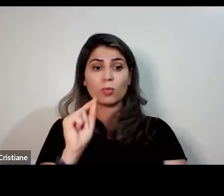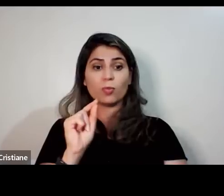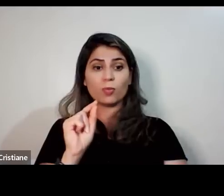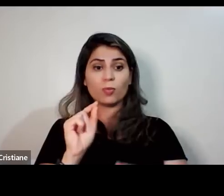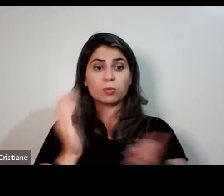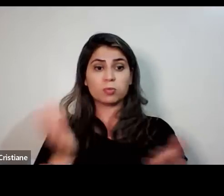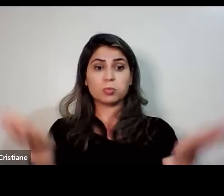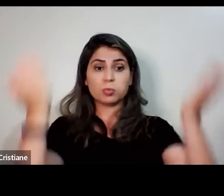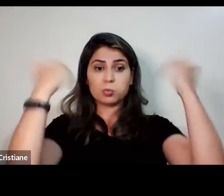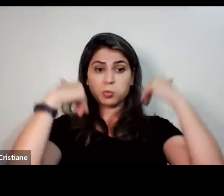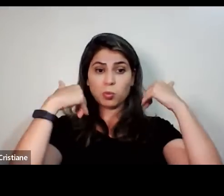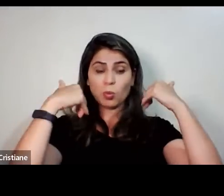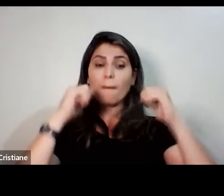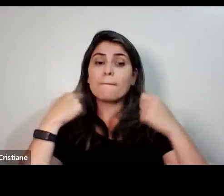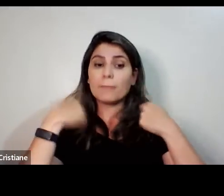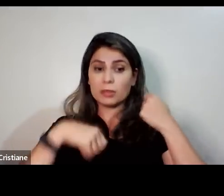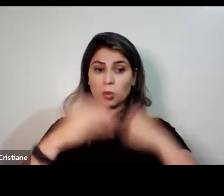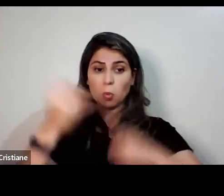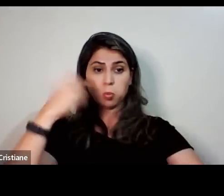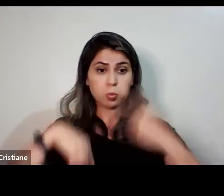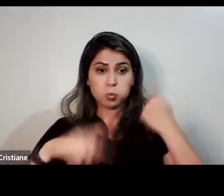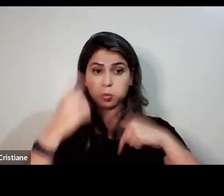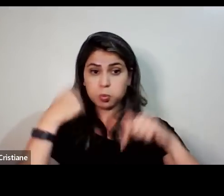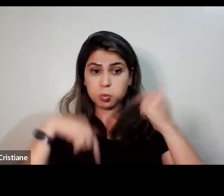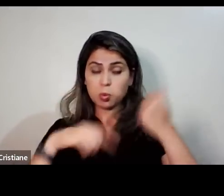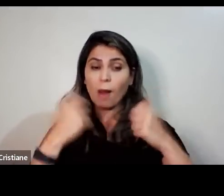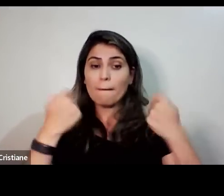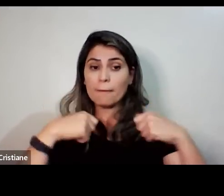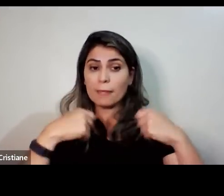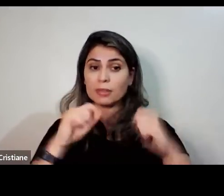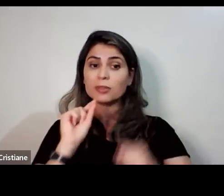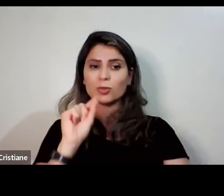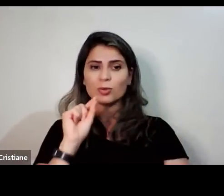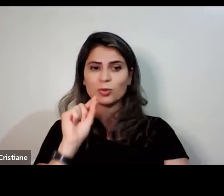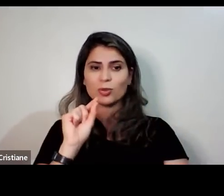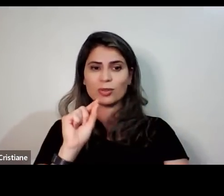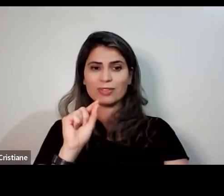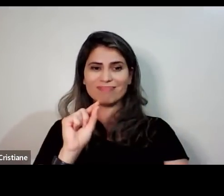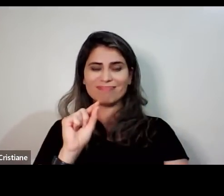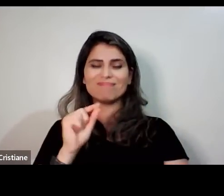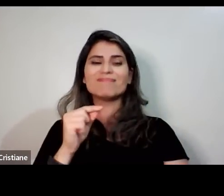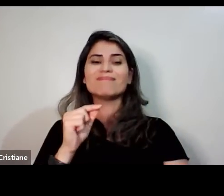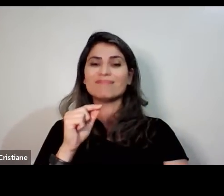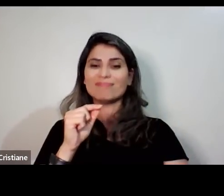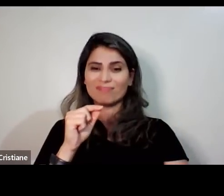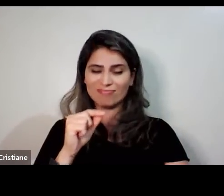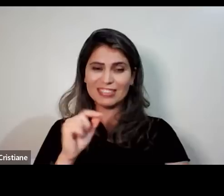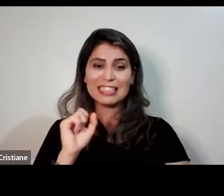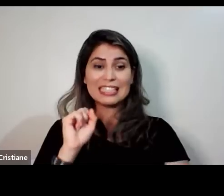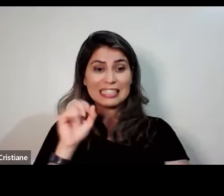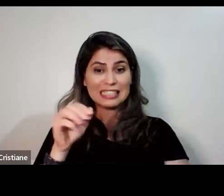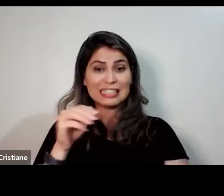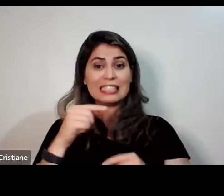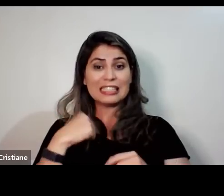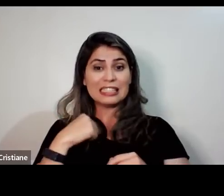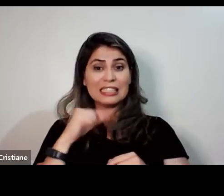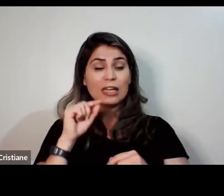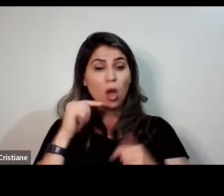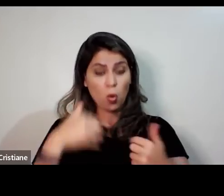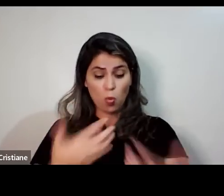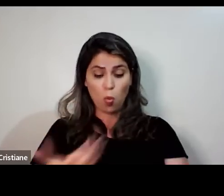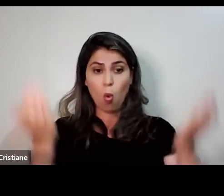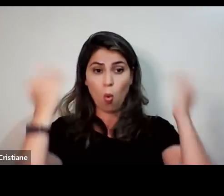um anticorpo, e você só consegue esse anticorpo se você fizer, se o seu organismo estiver bem